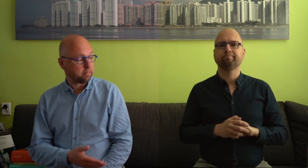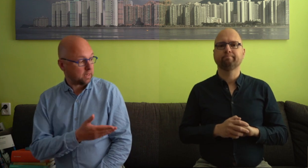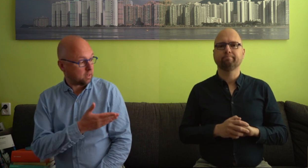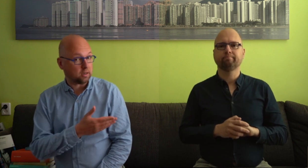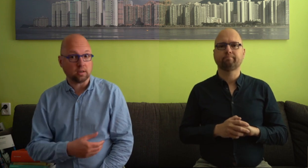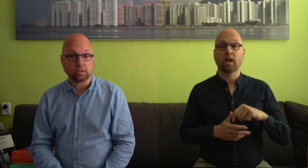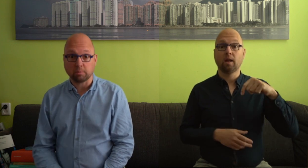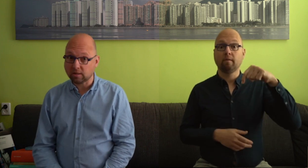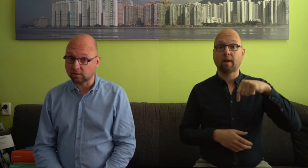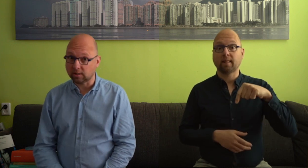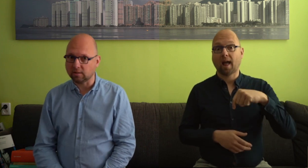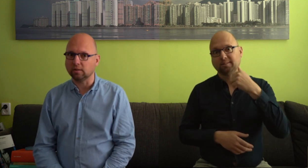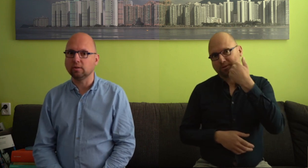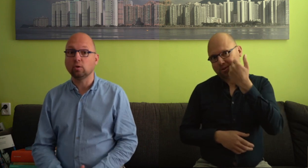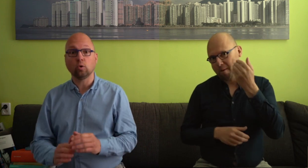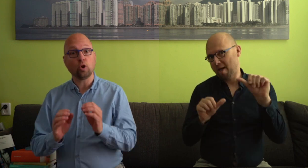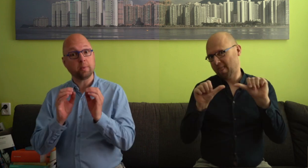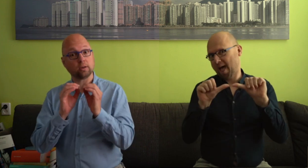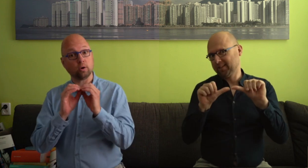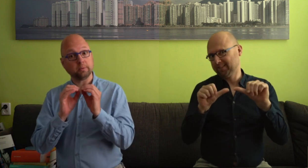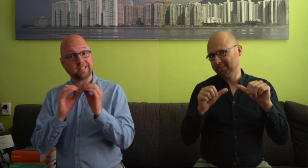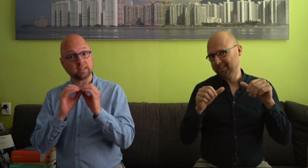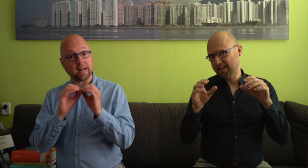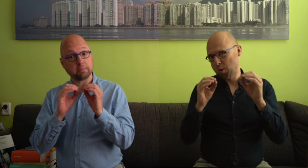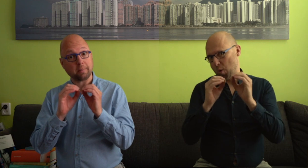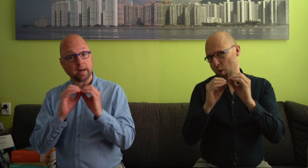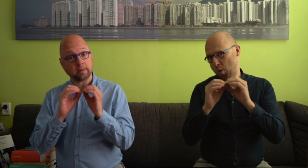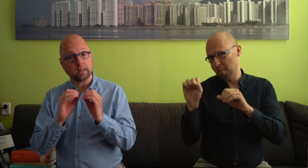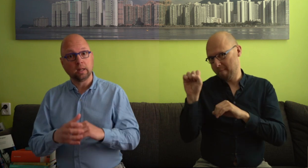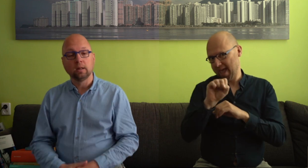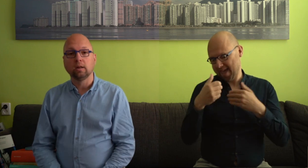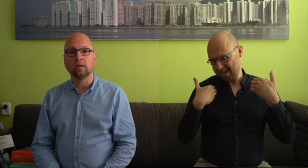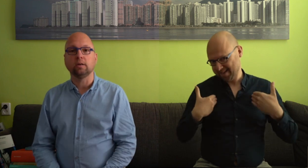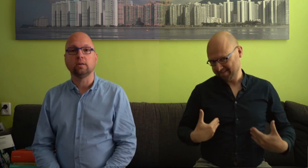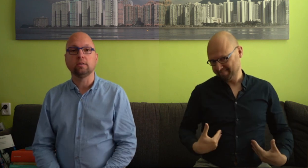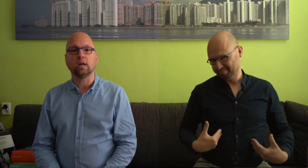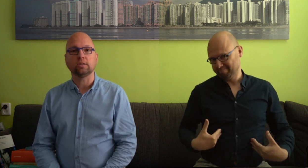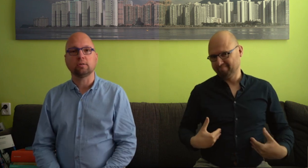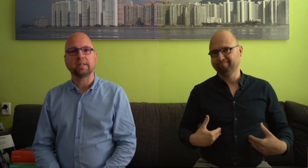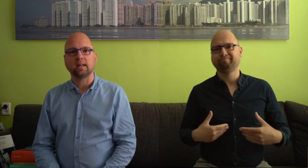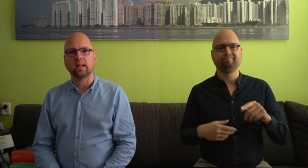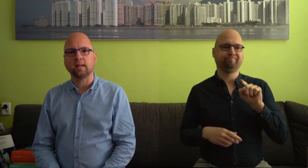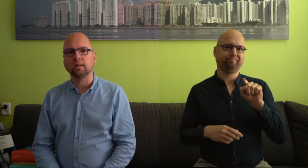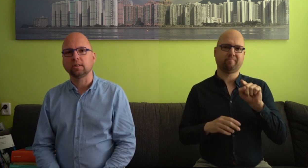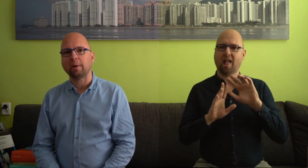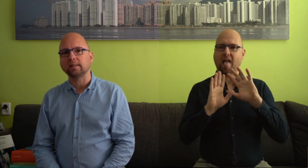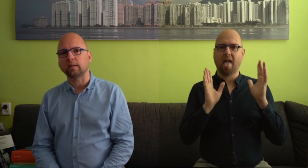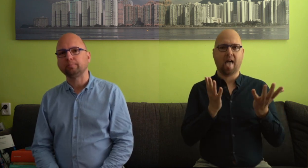mijn charmante assistente Onno meegenomen. Dit is zijn naamgebaar die alles zal vertalen naar de Nederlandse gebarentaal.